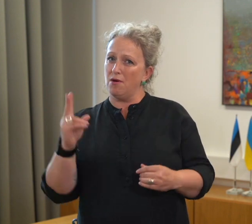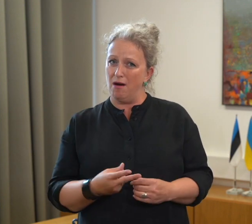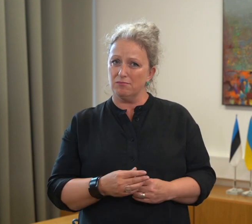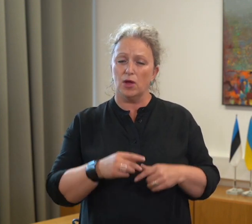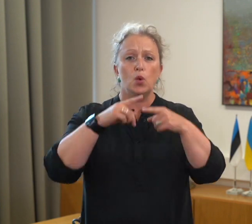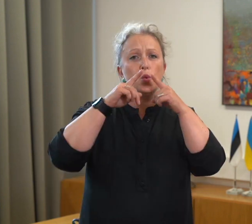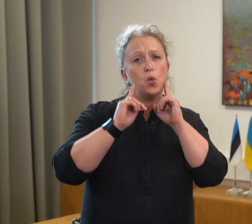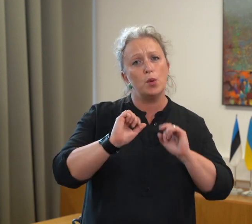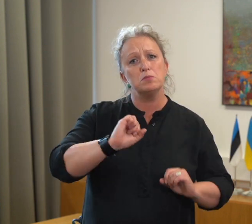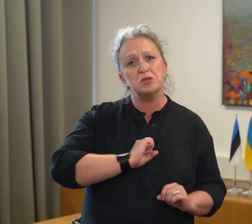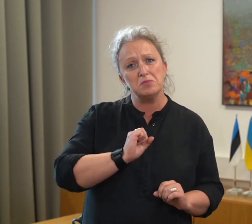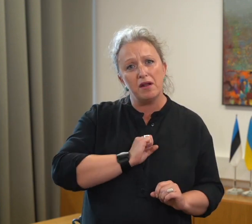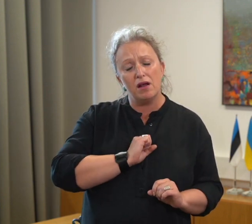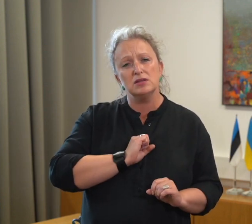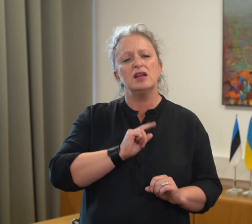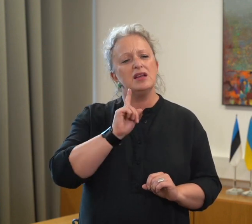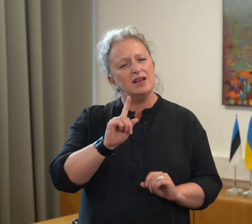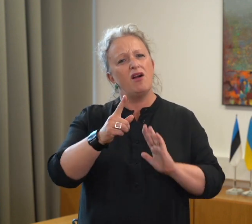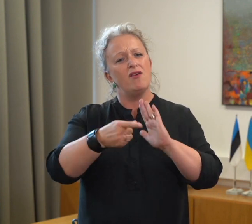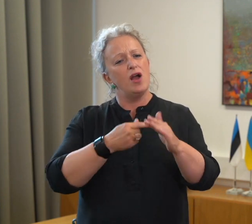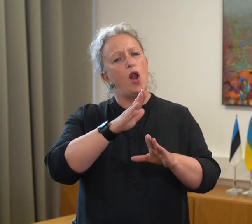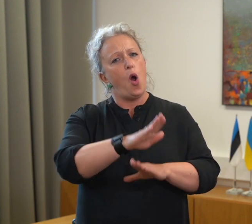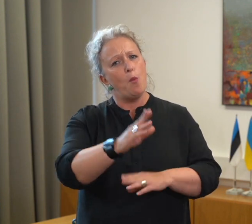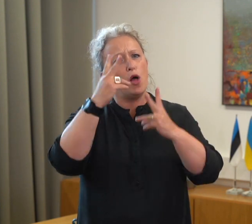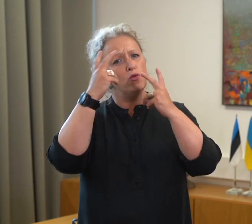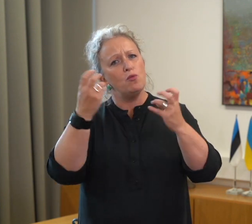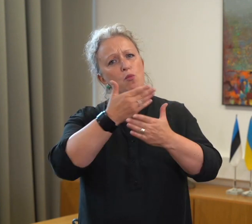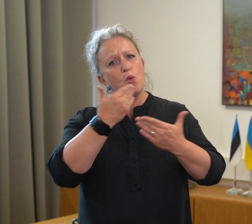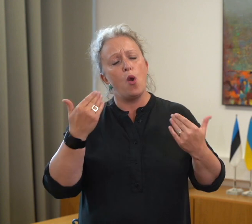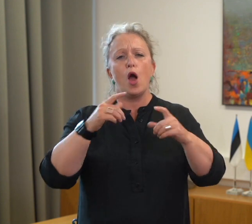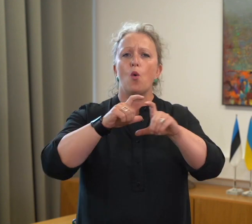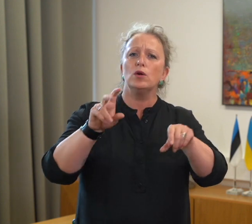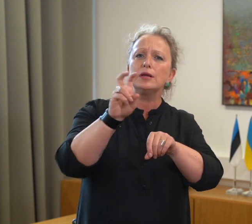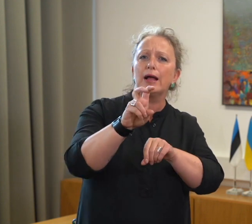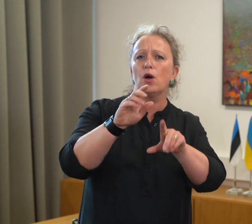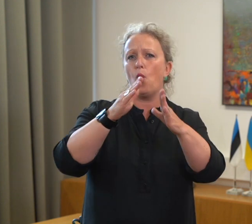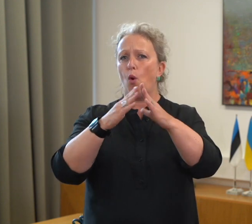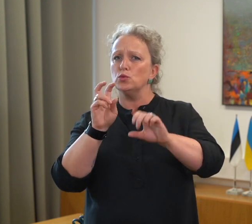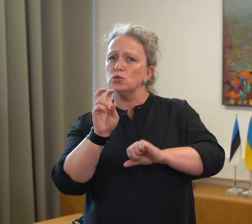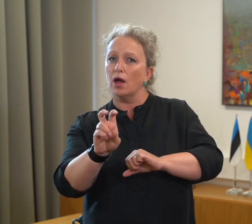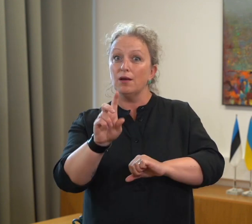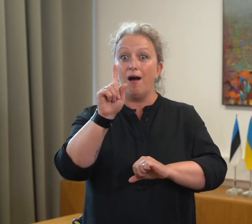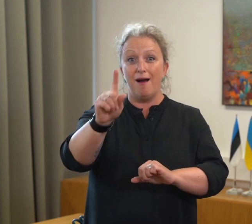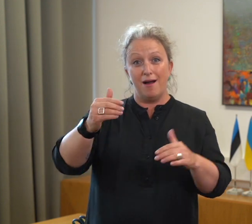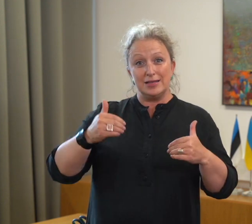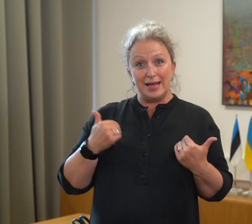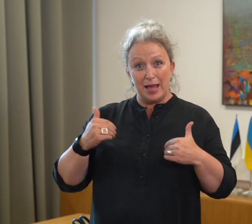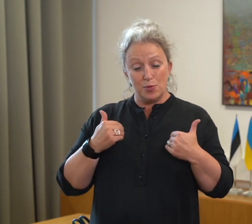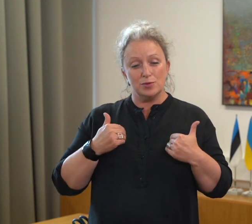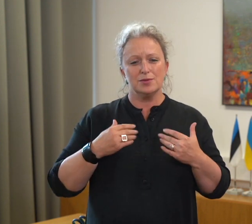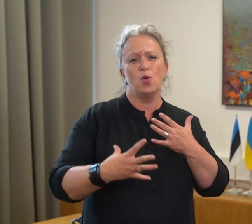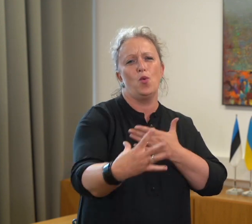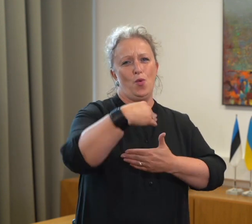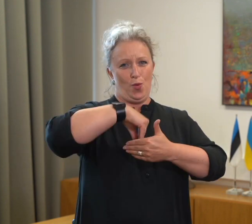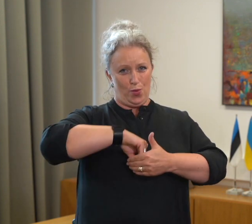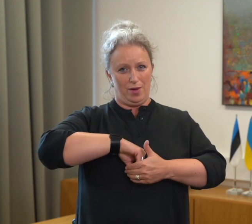Kurb see tõttu, et endiselt ei ole neil turvalne käia koolis oma kodus. Kuid rõõmus see tõttu, et nad on meieselt siis.